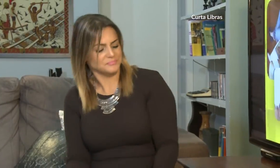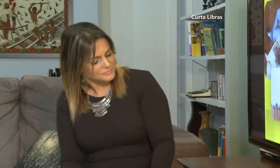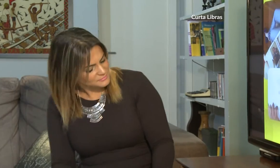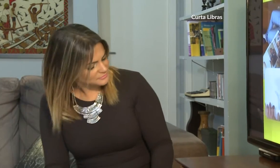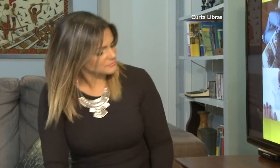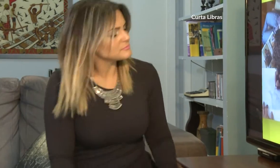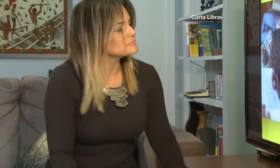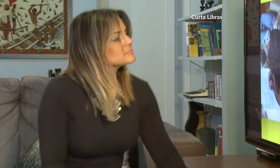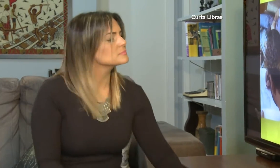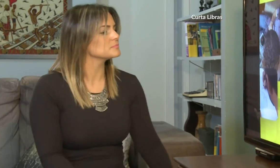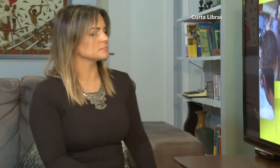Não perca!